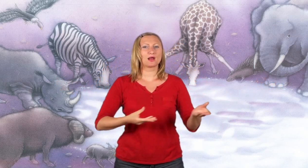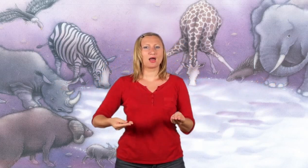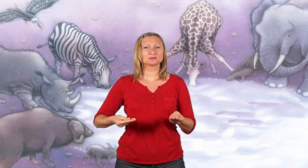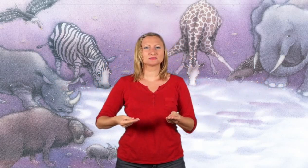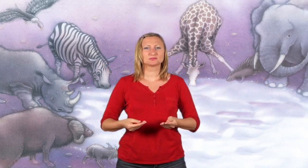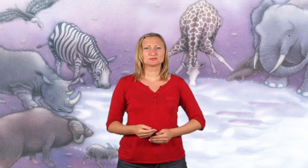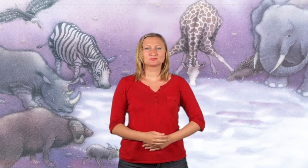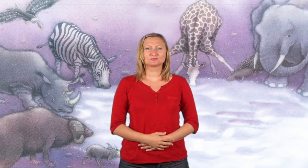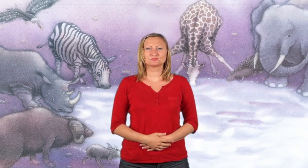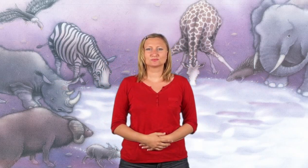König zu begrüßen.